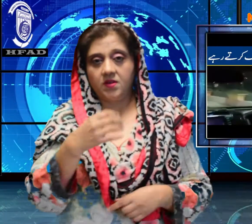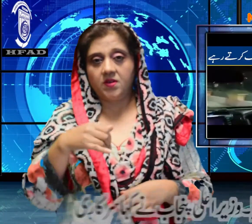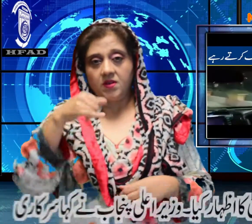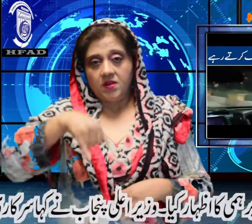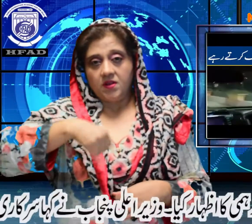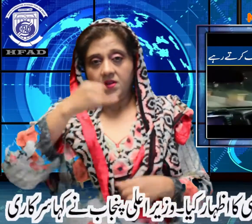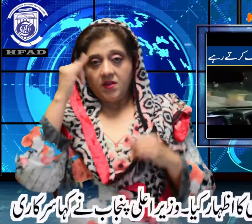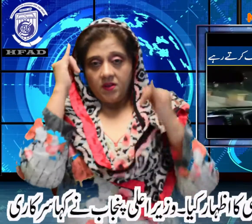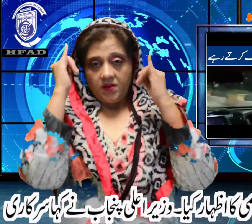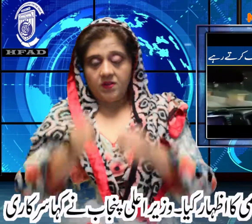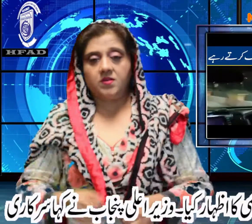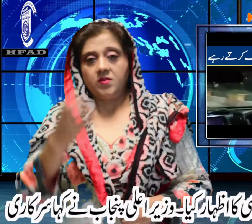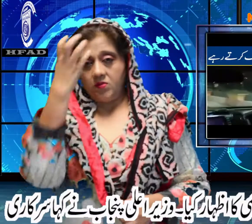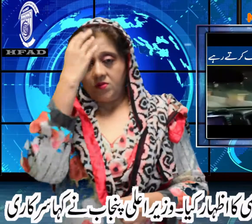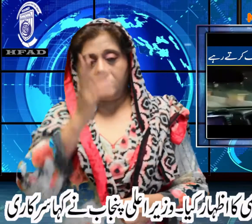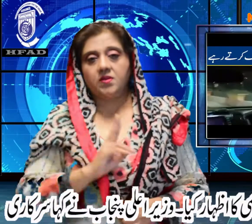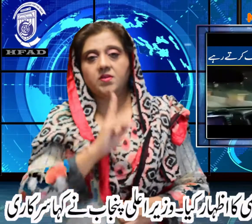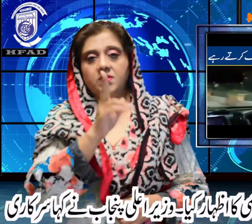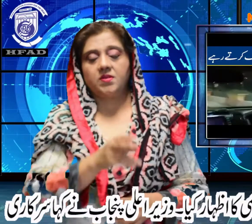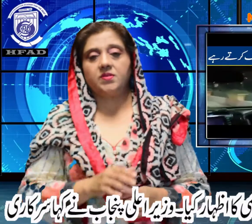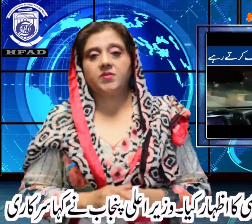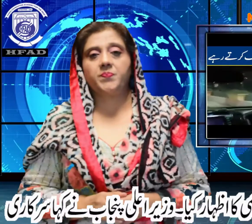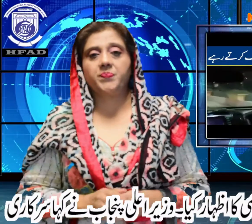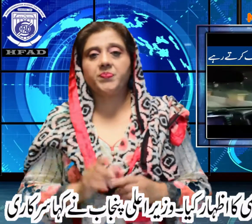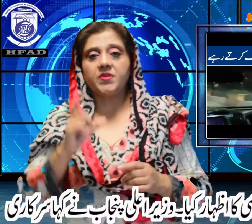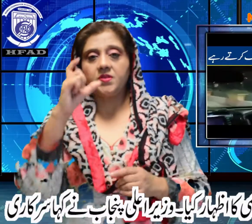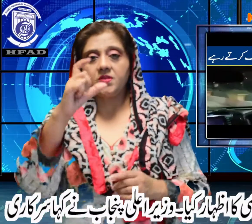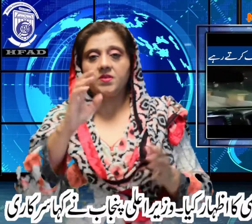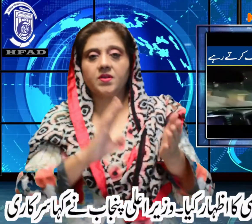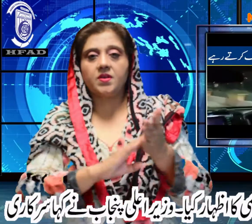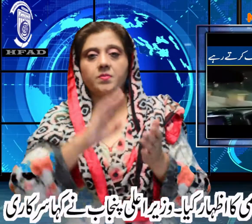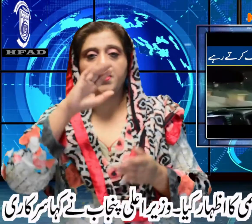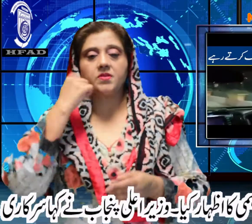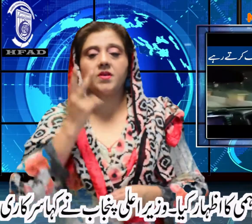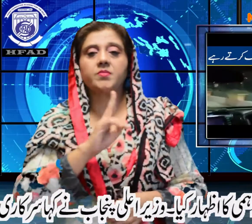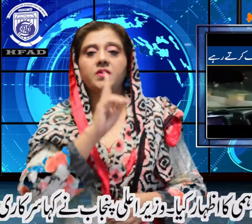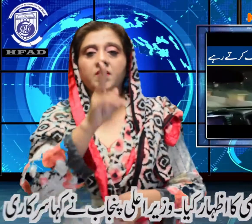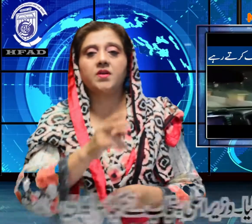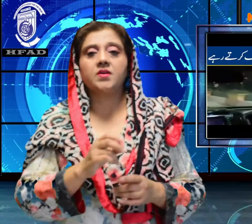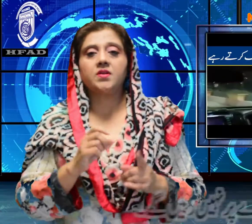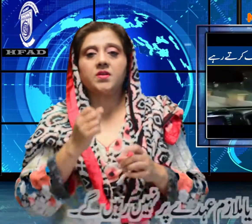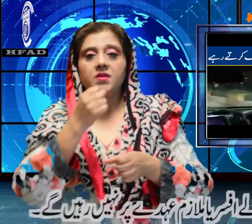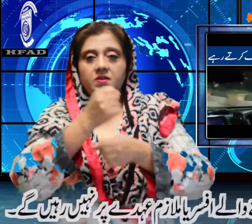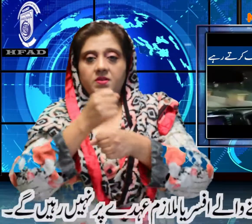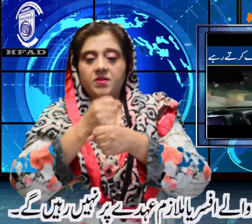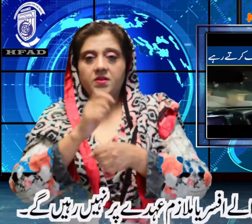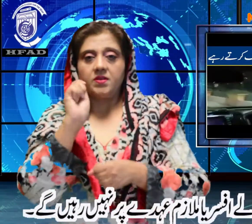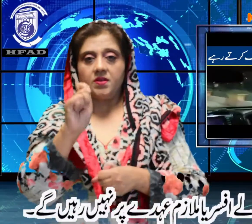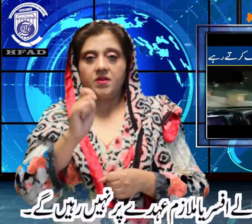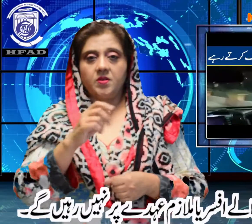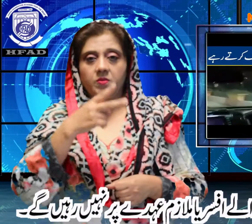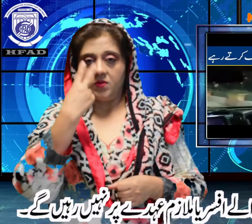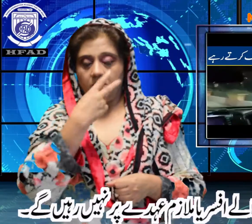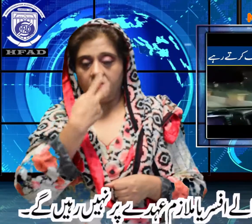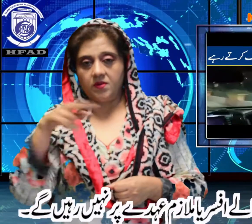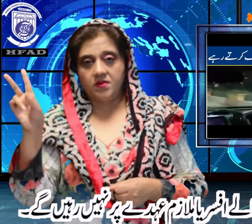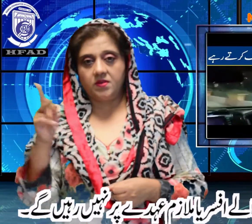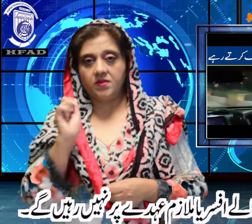کیا وزیر اعلیٰ پنجاب نے کہا سرکراری فرائز میں وفلت برکنے والے افسر یا